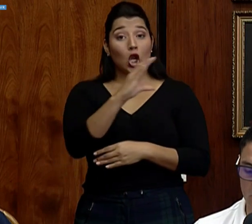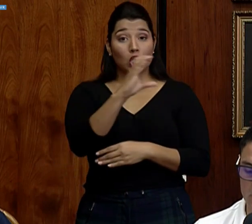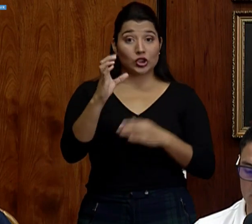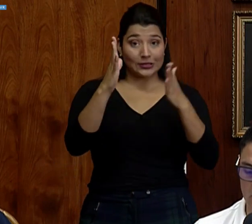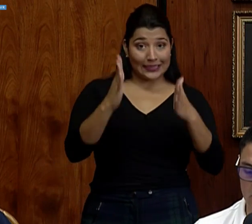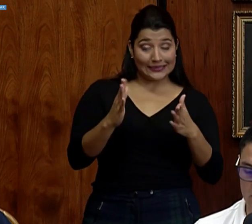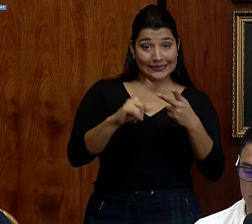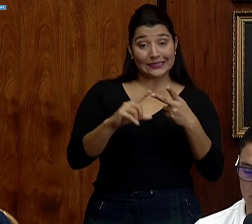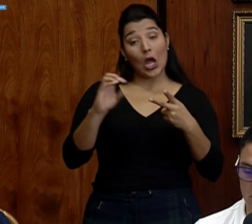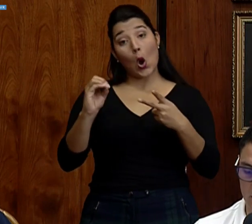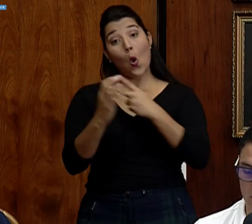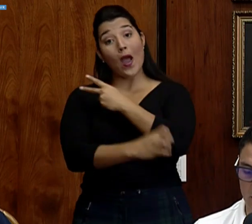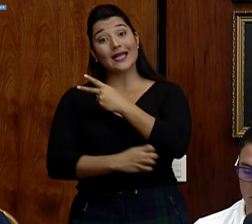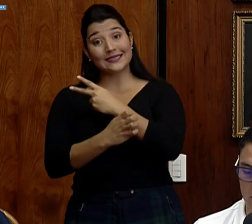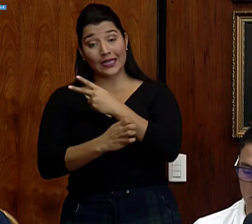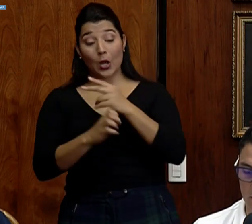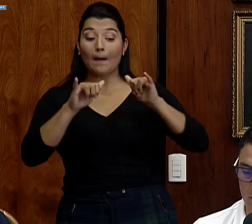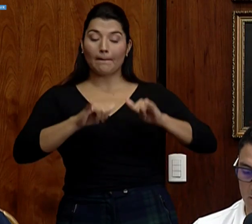y residentes.